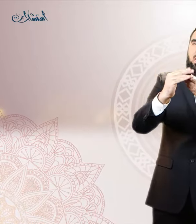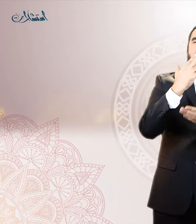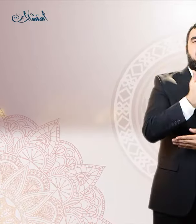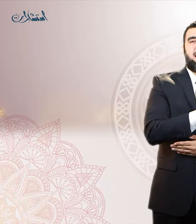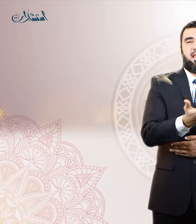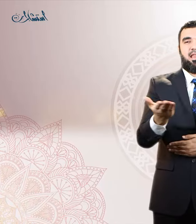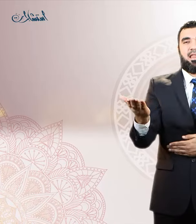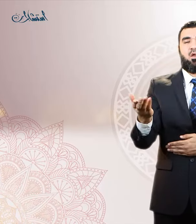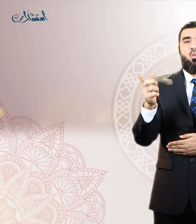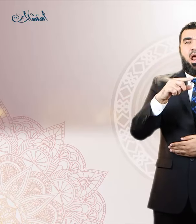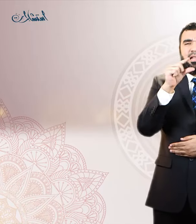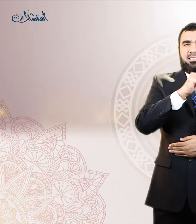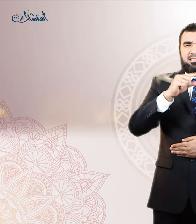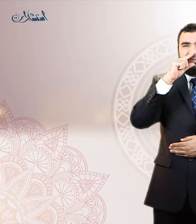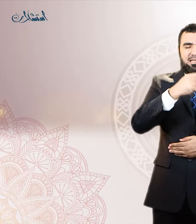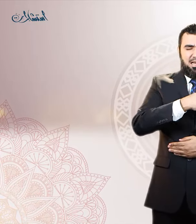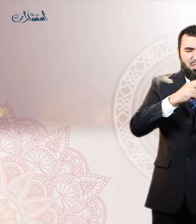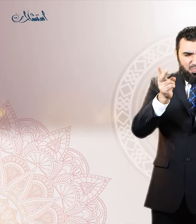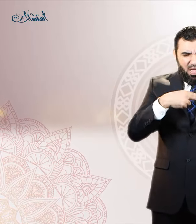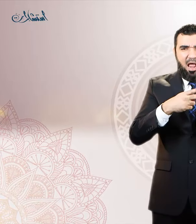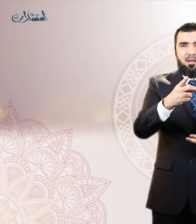ويثبتك ويعينك على الطاعة